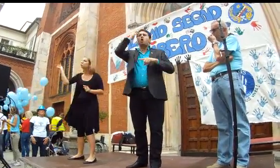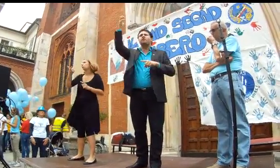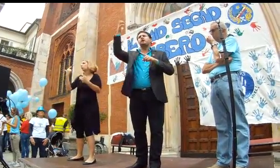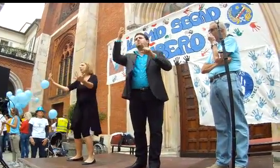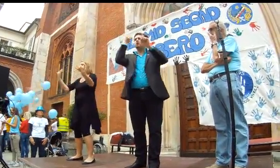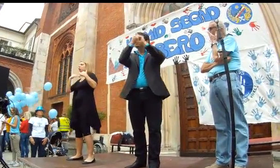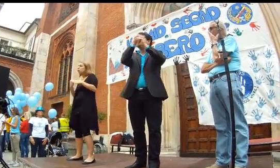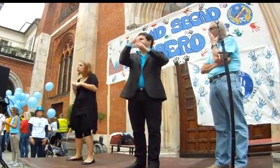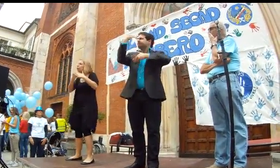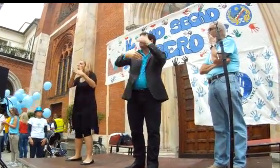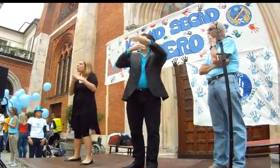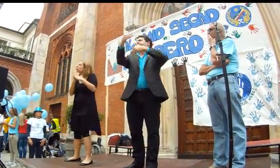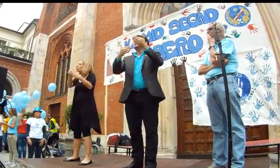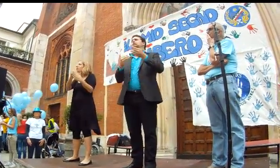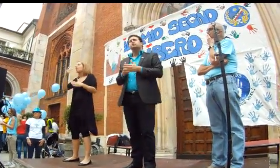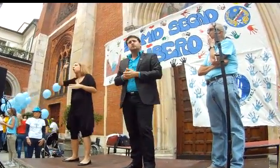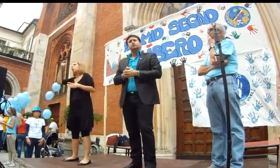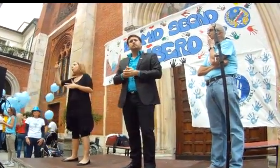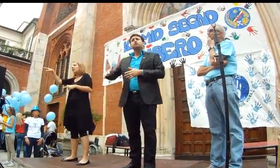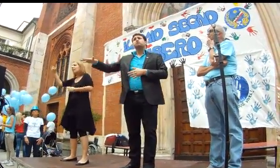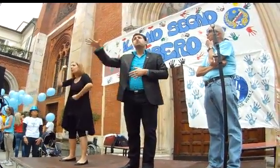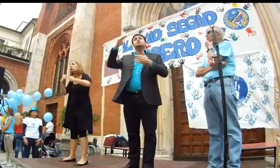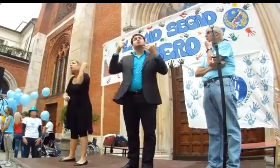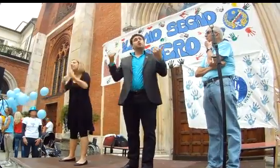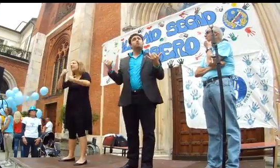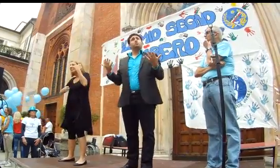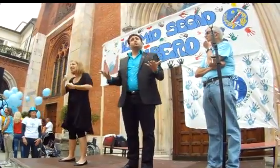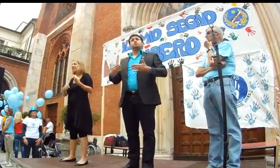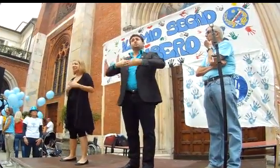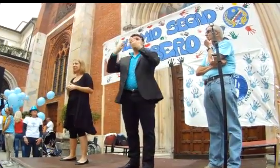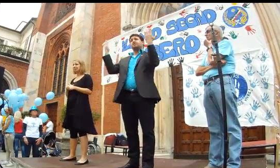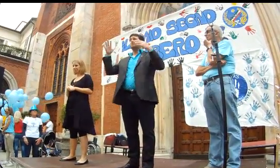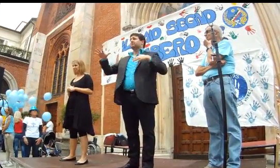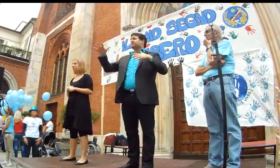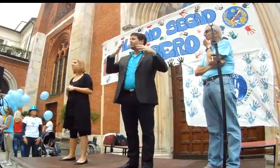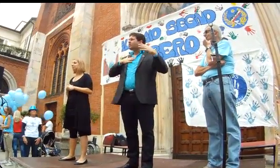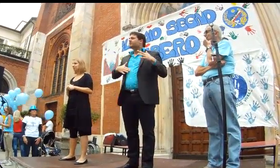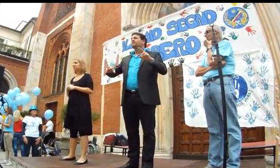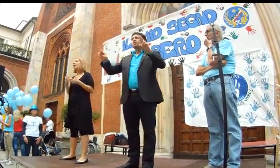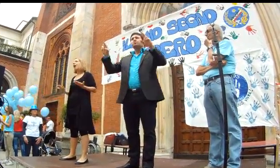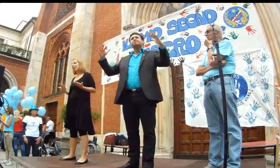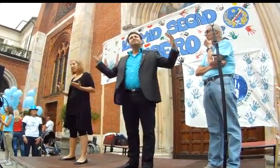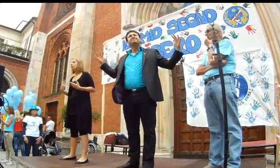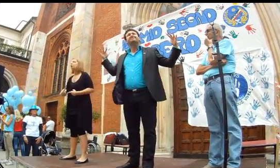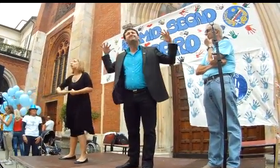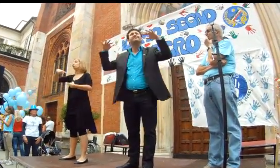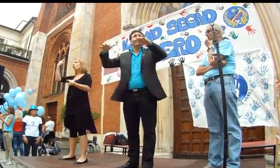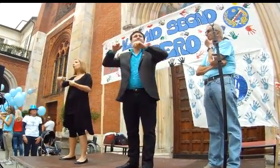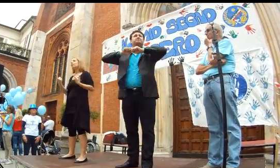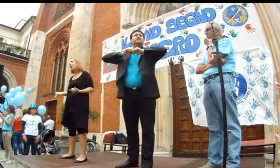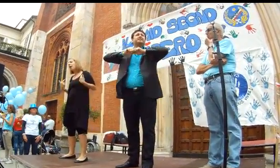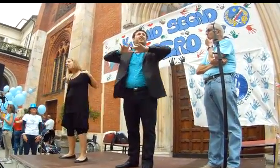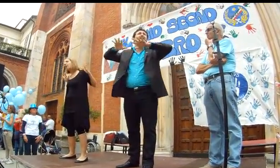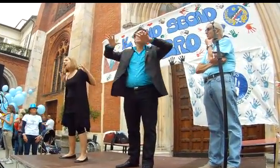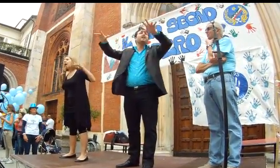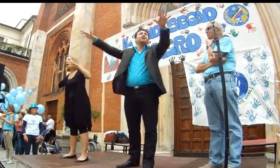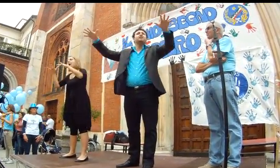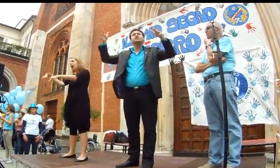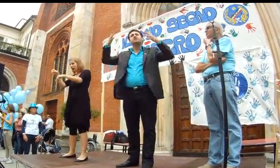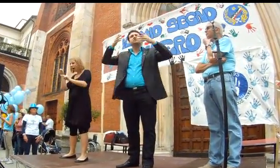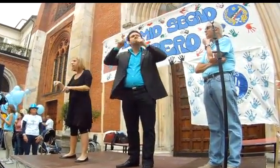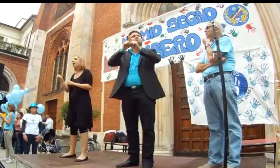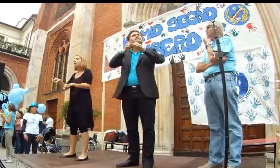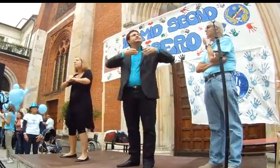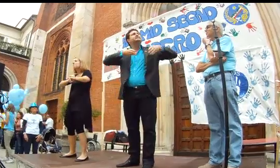Per favore, venite, supportateci tutti quanti perché dobbiamo lottare e farci vedere dal